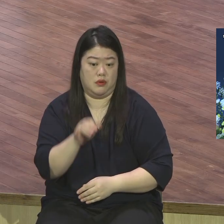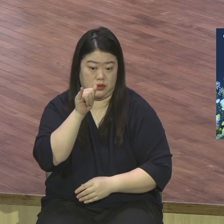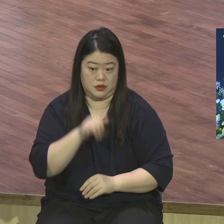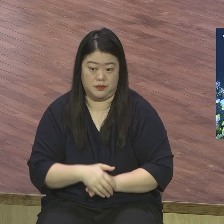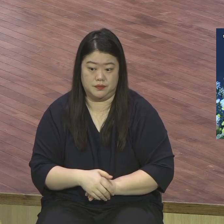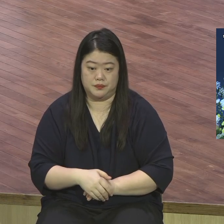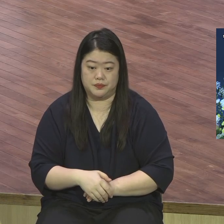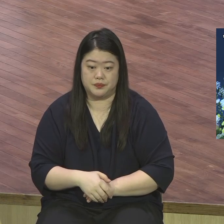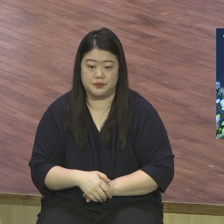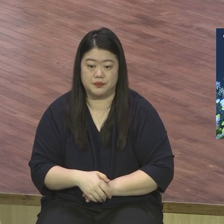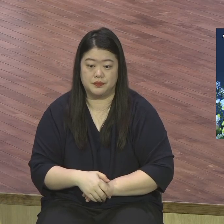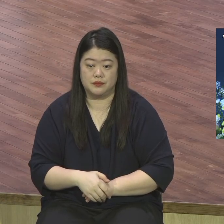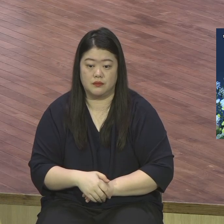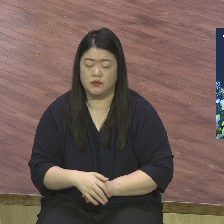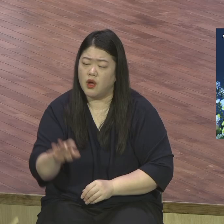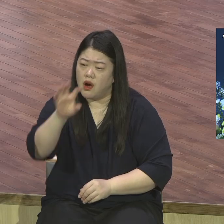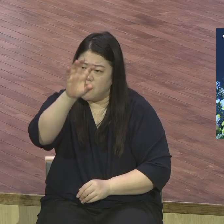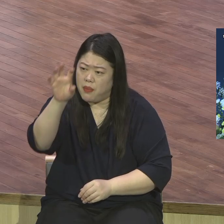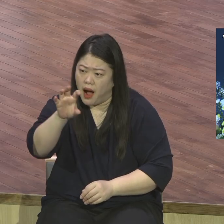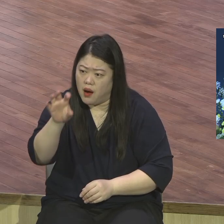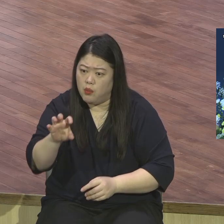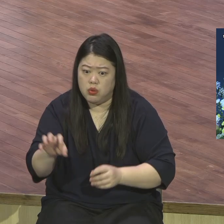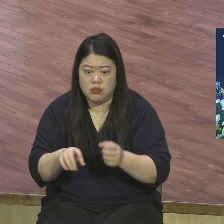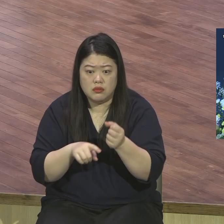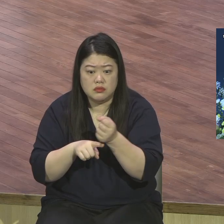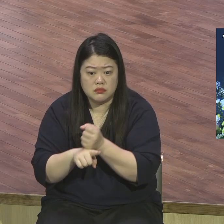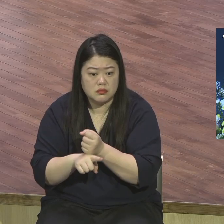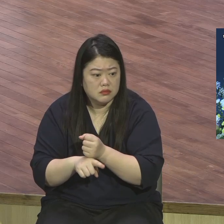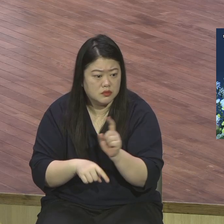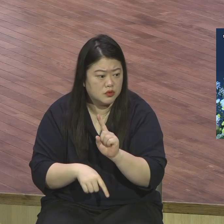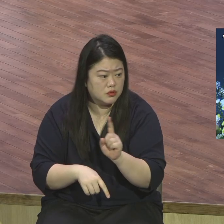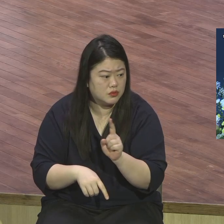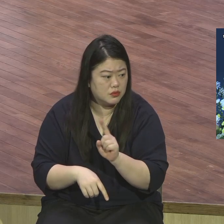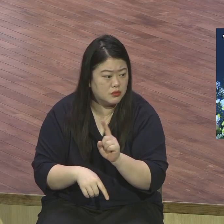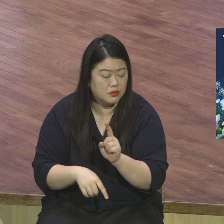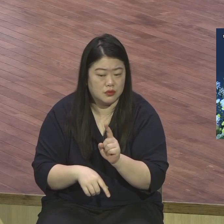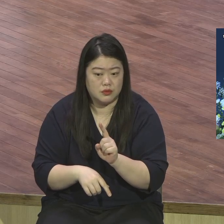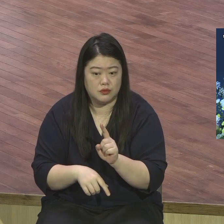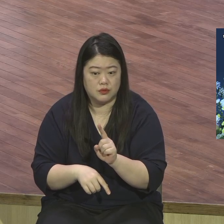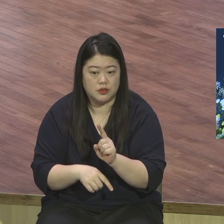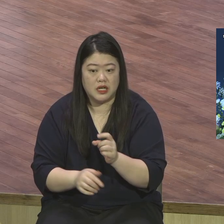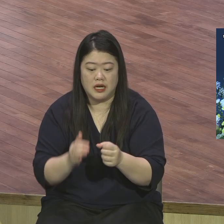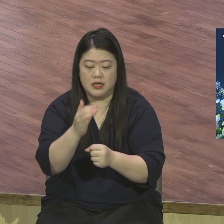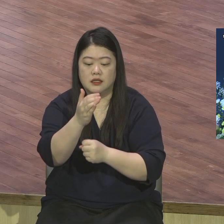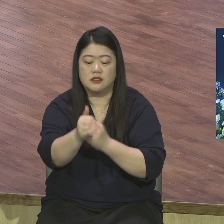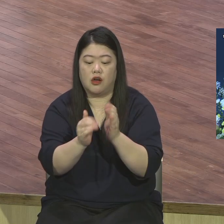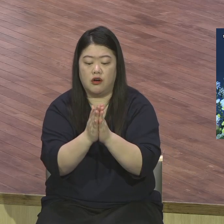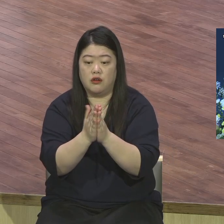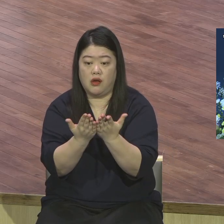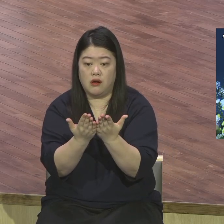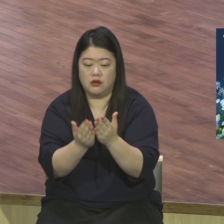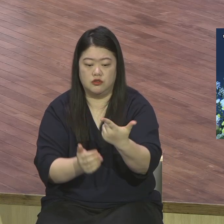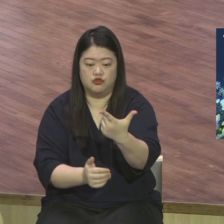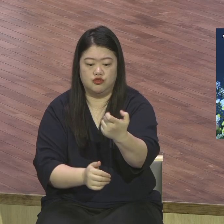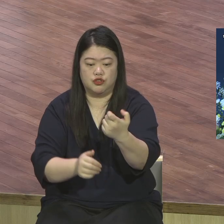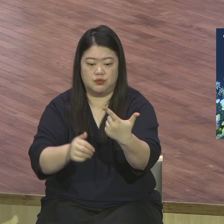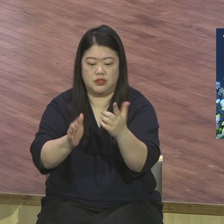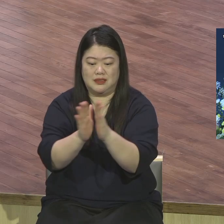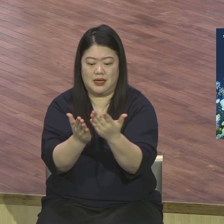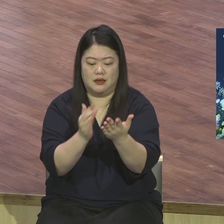언급한 이유는 그 자체가 성경의 핵심이고 이 복음의 핵심이 이 뭐냐 예수님의 십자가